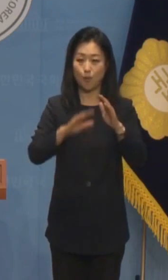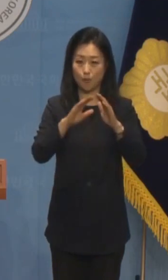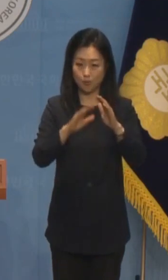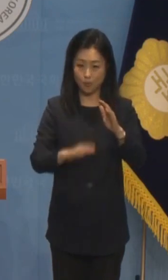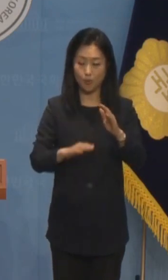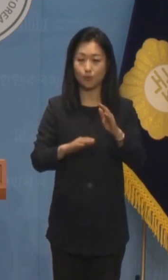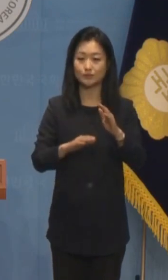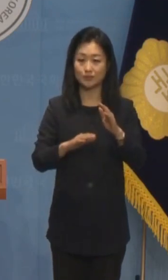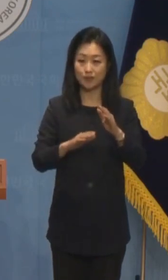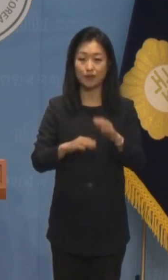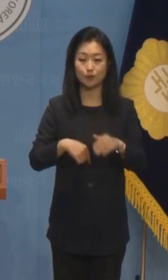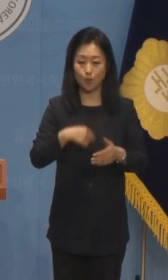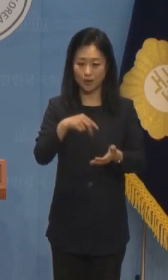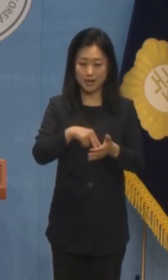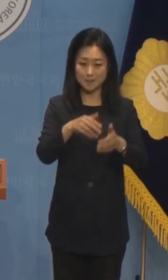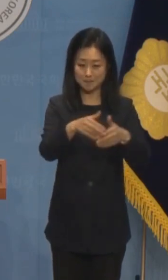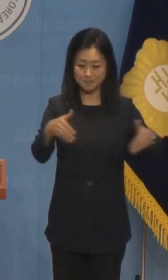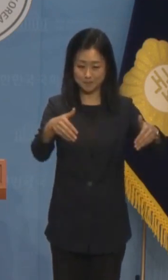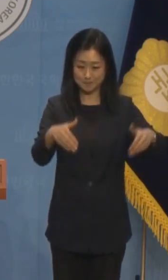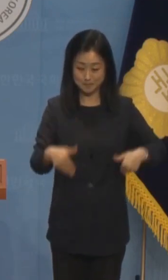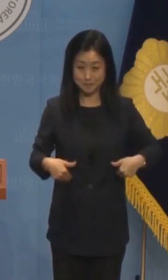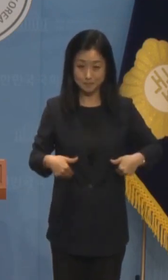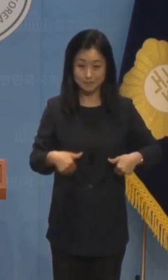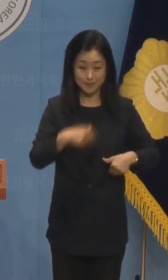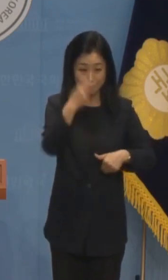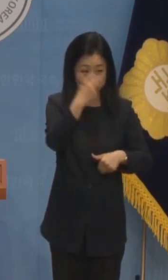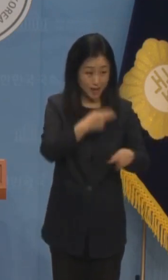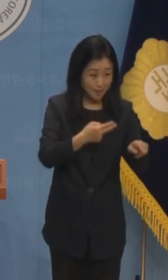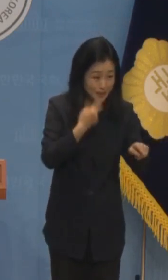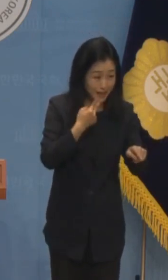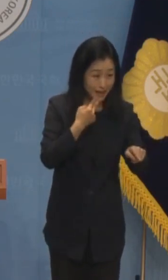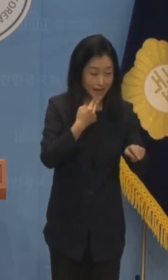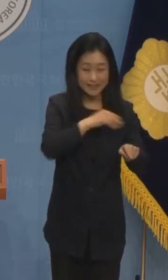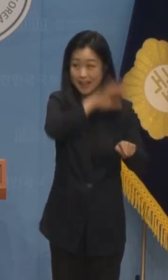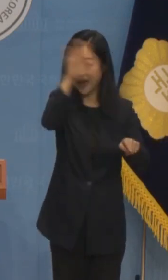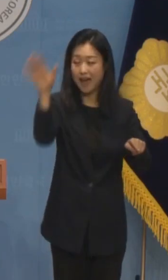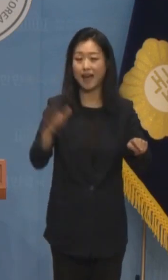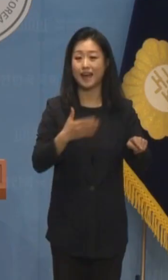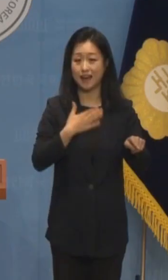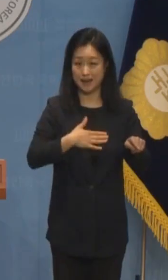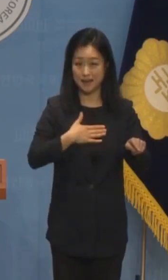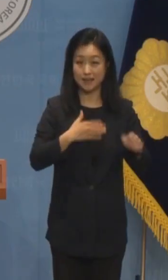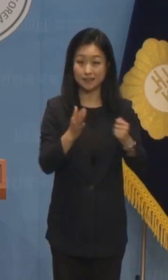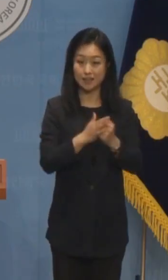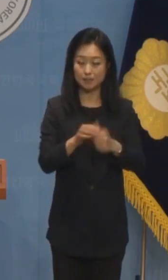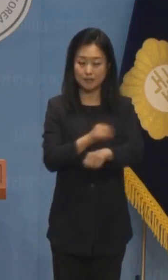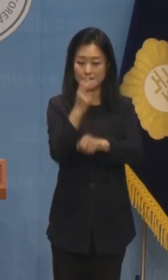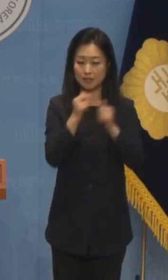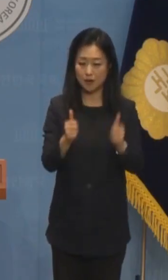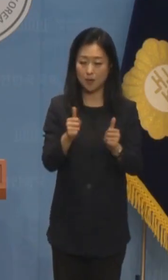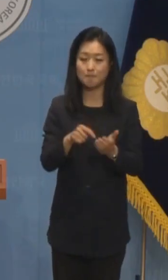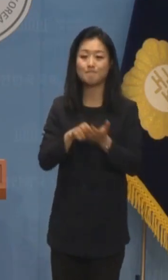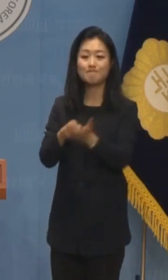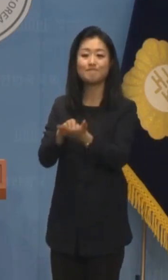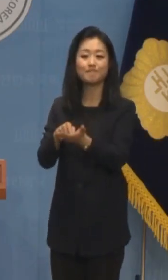않는 정치 검찰에게만 맡겨주지 않겠다며 김건희 특검을 요구하고 있기 때문입니다.